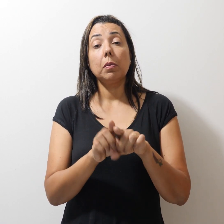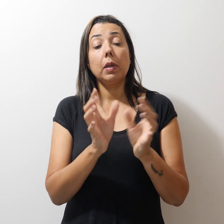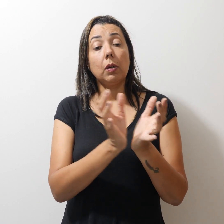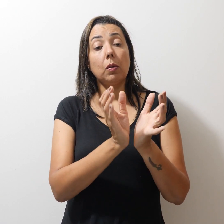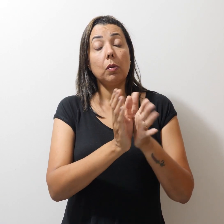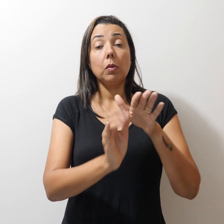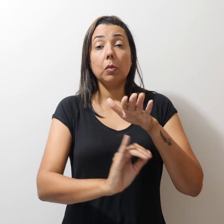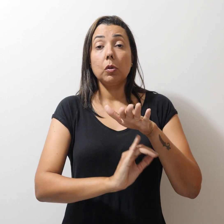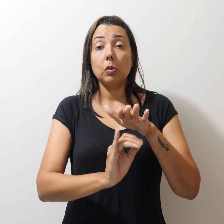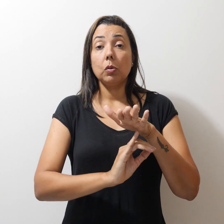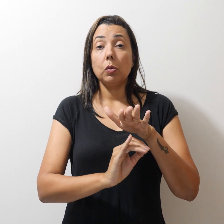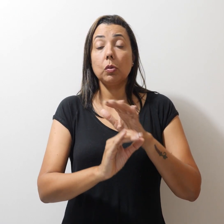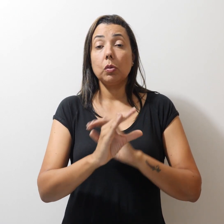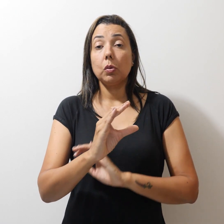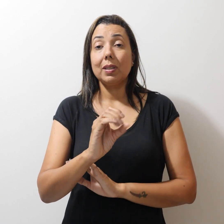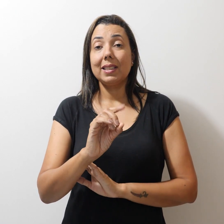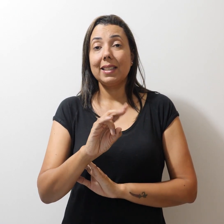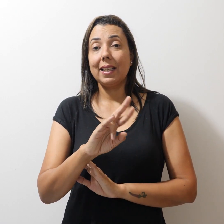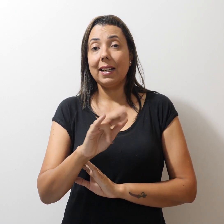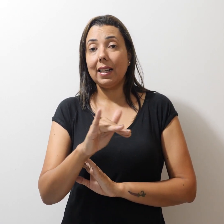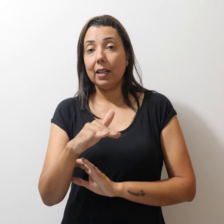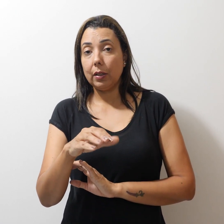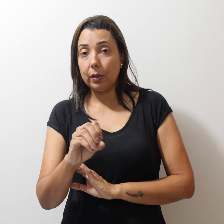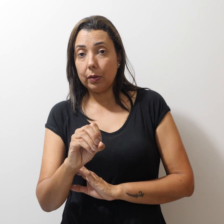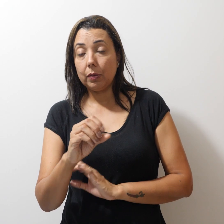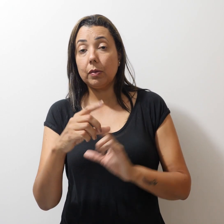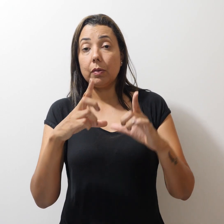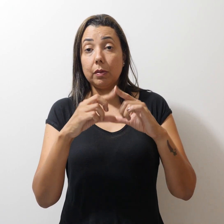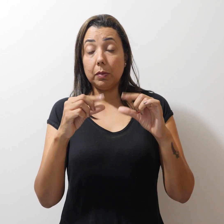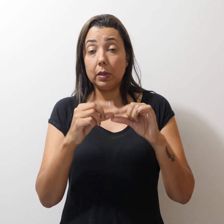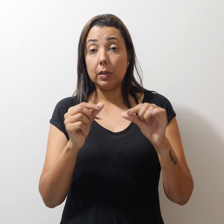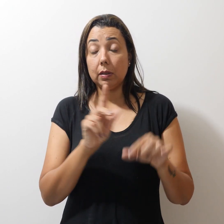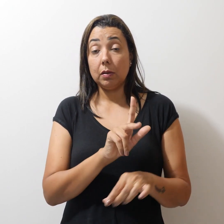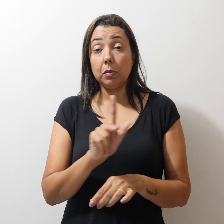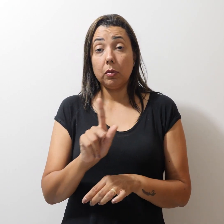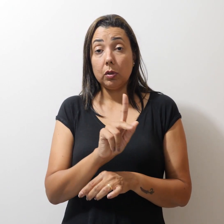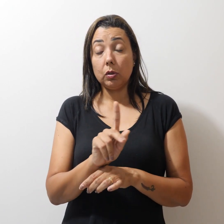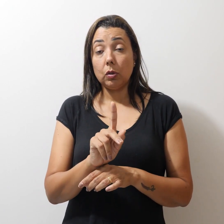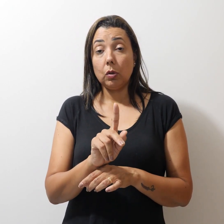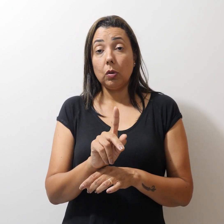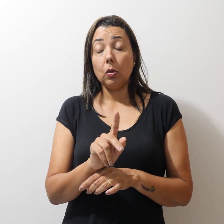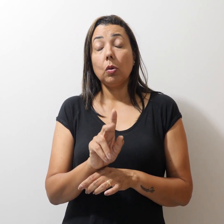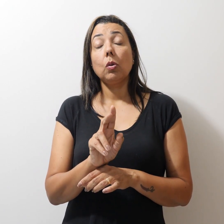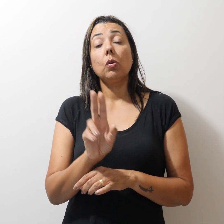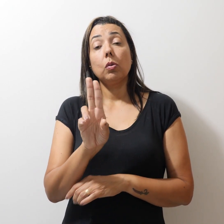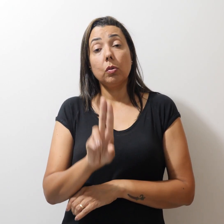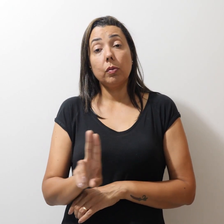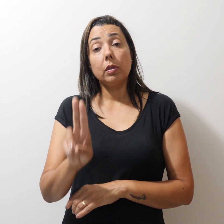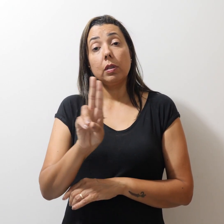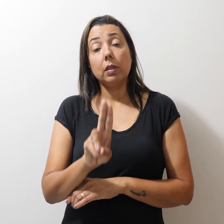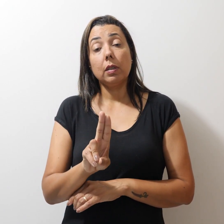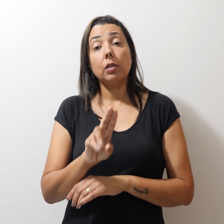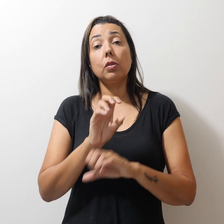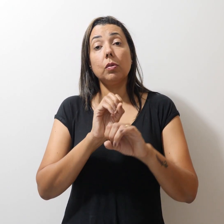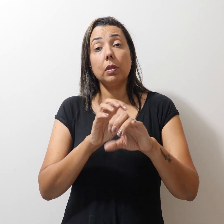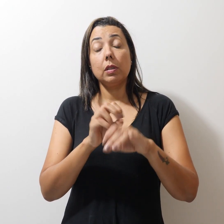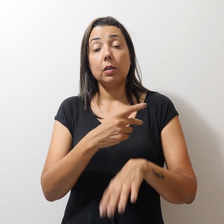Serratense de Brasília. É professor universitário da Rede Pública de Ensino.